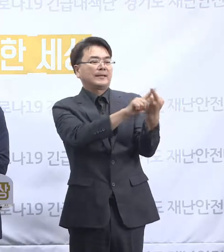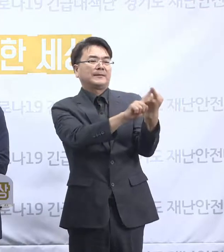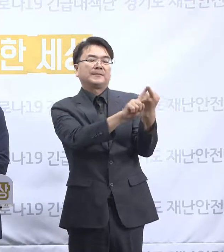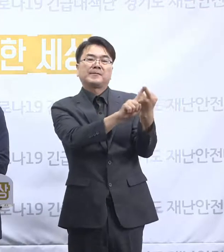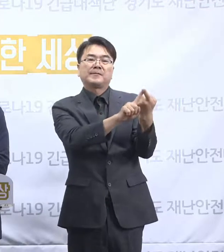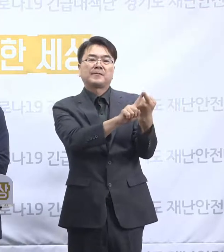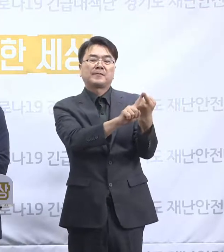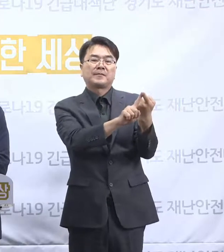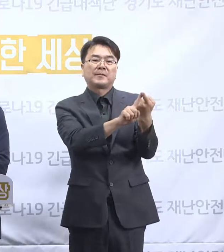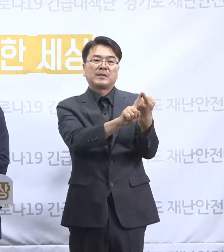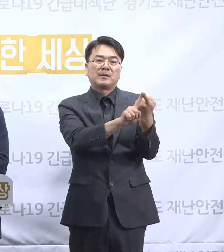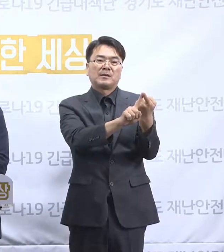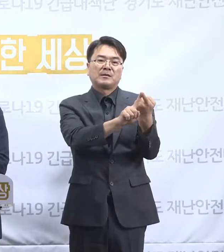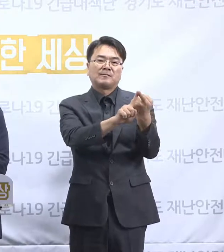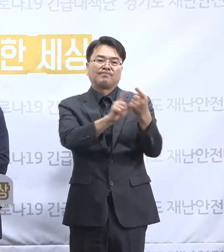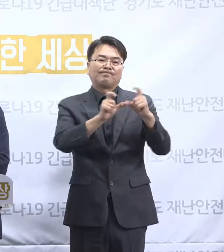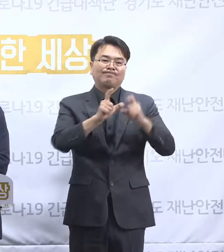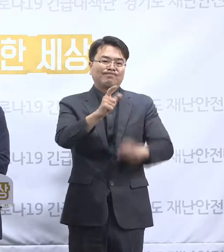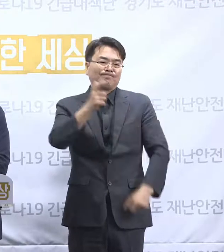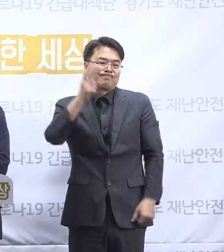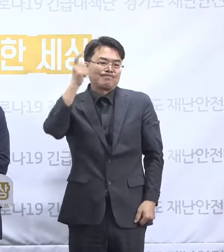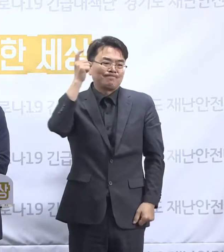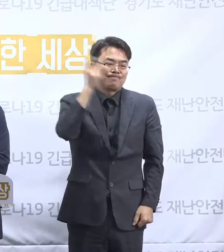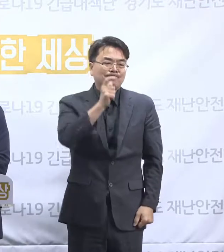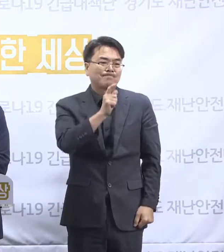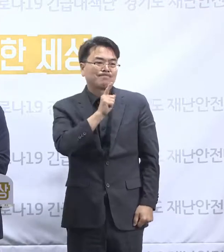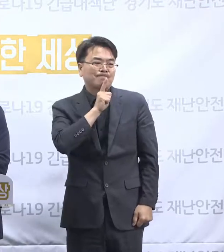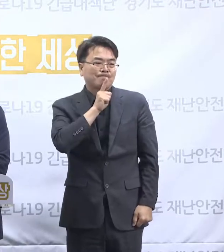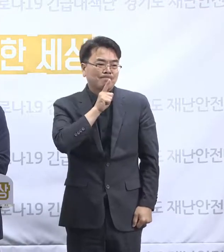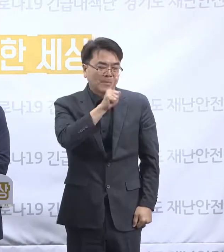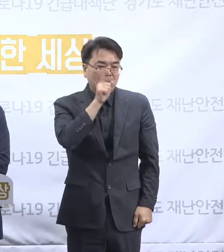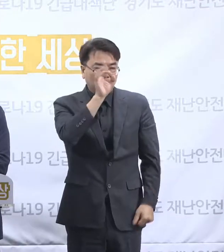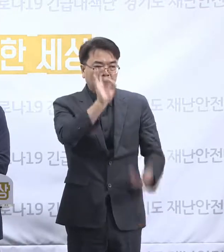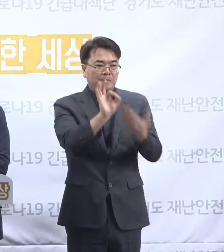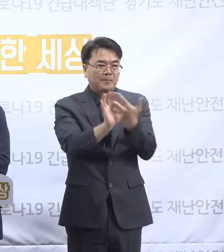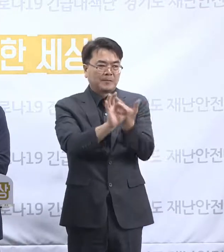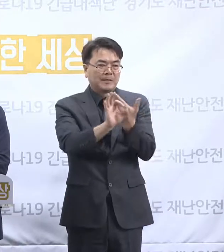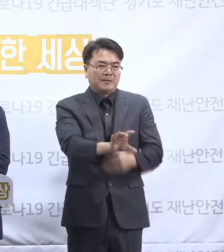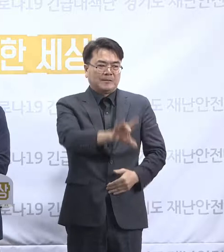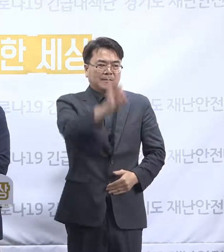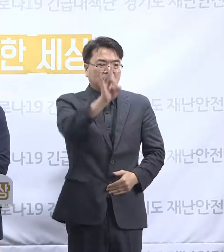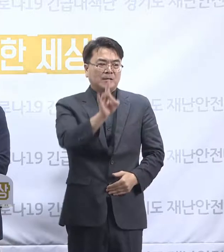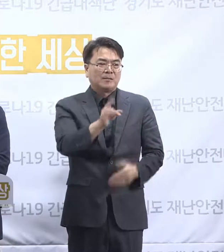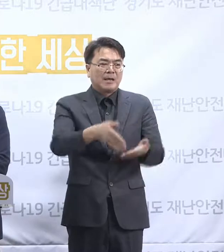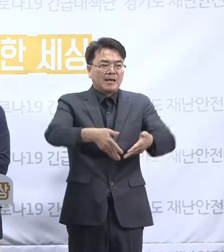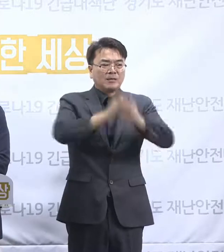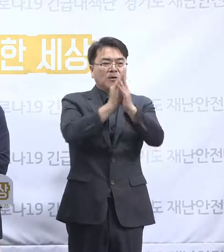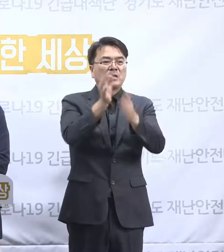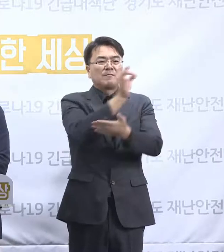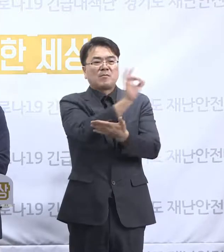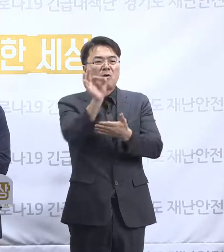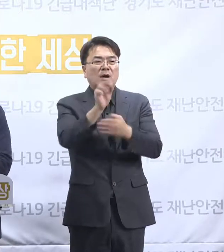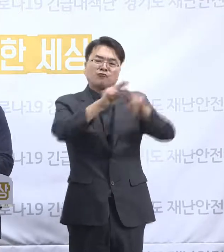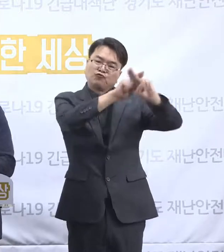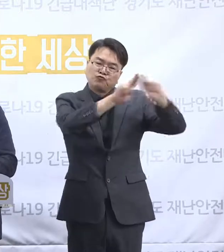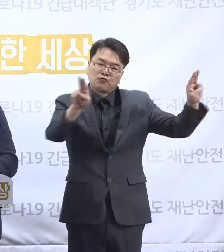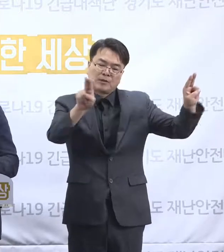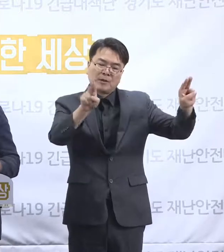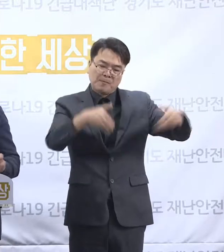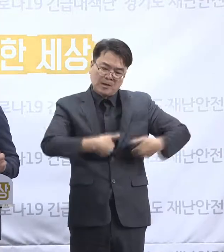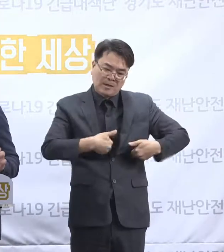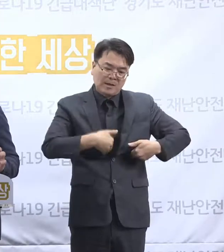상당히 강한 주장을 하는 경우에 법인 설리버가를 취소해야 되는 것 아니냐 이렇게 생각하는데 그 부분은